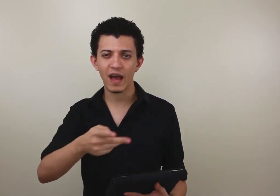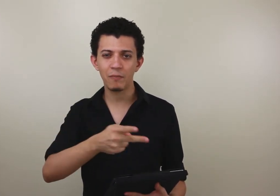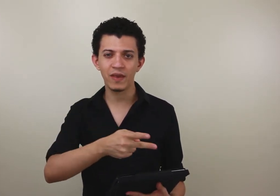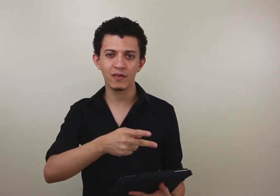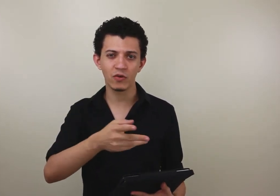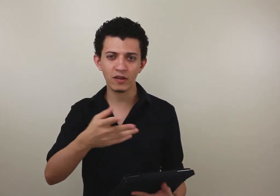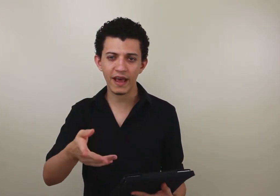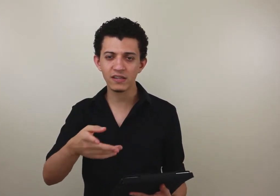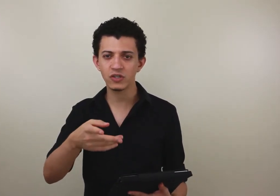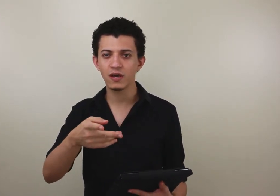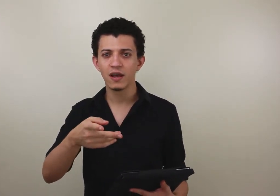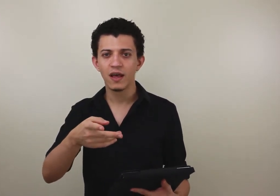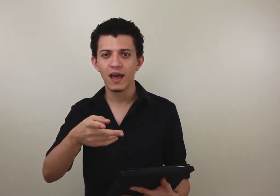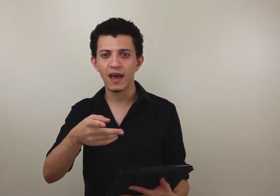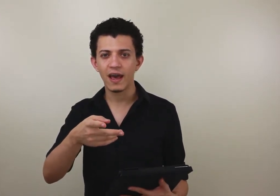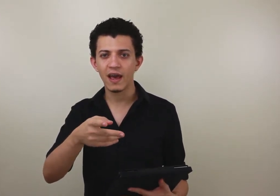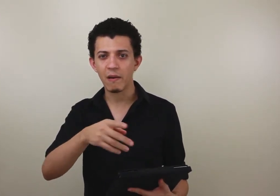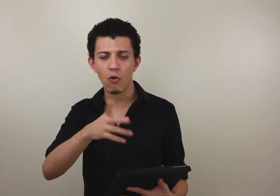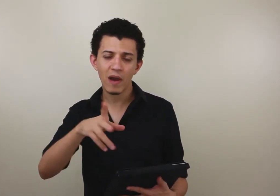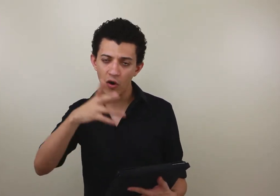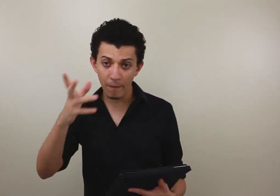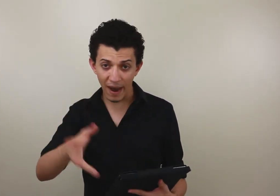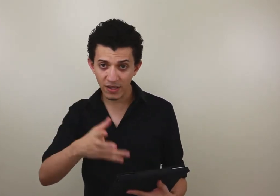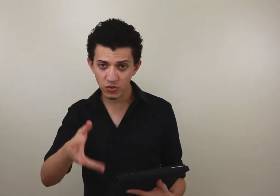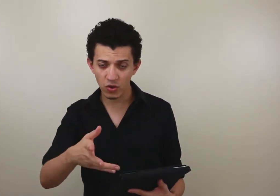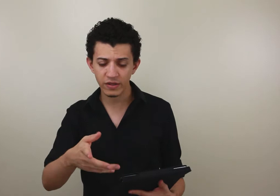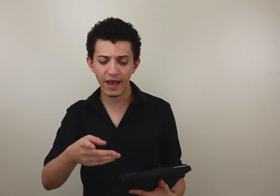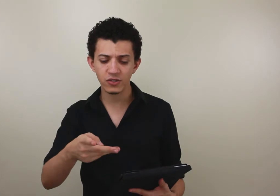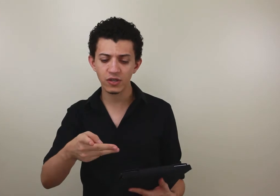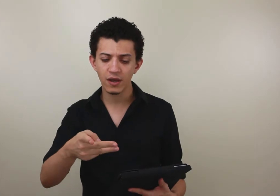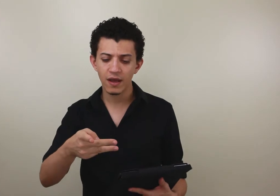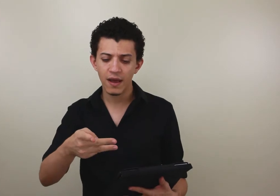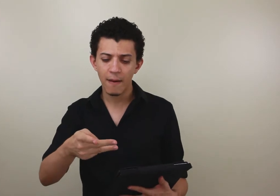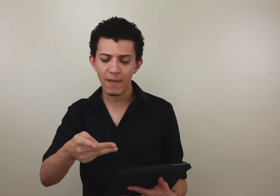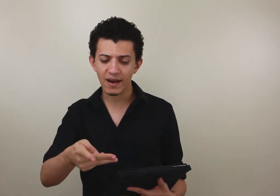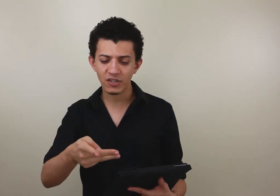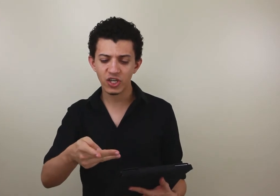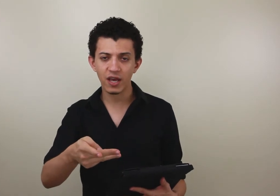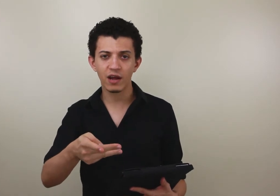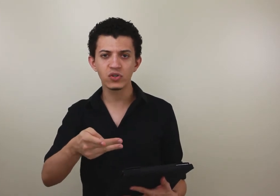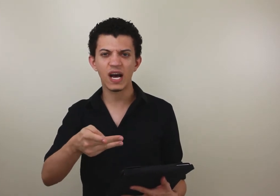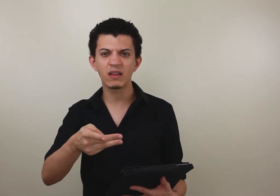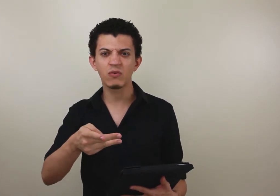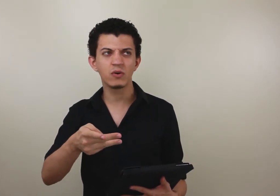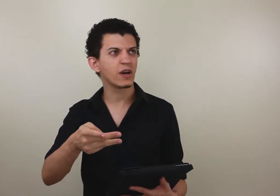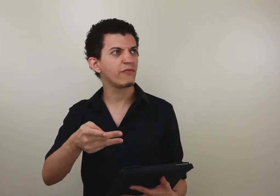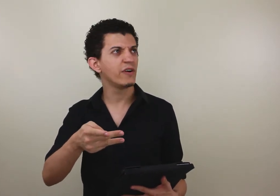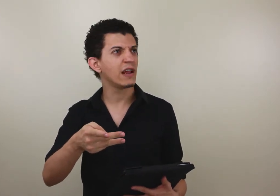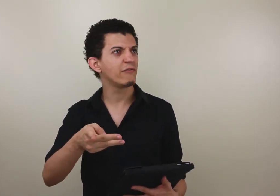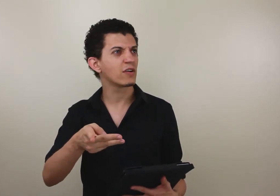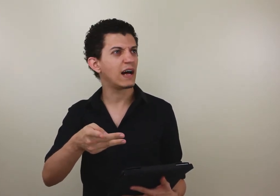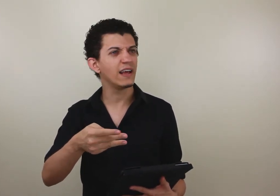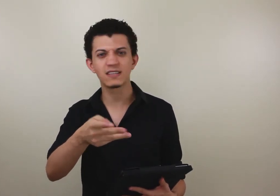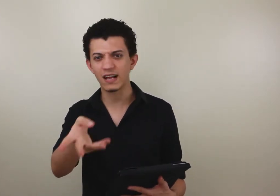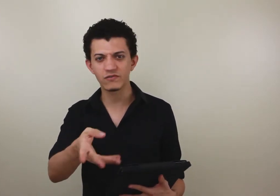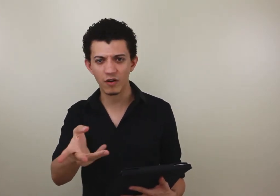Aipim no Nordeste, ou melhor, em parte do Nordeste. Macaxeira é usado, já fui lá em Fortaleza, lá eles falam